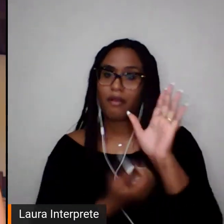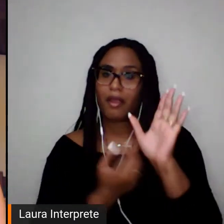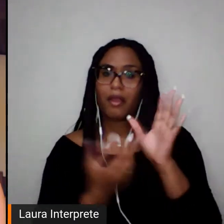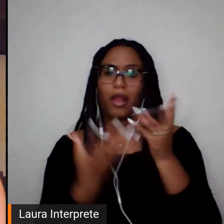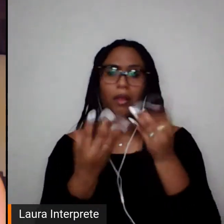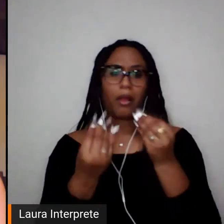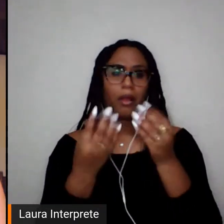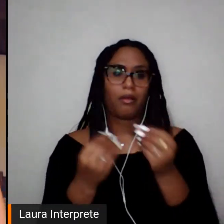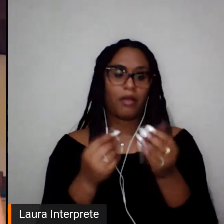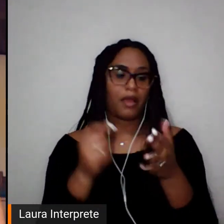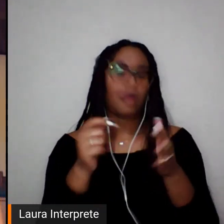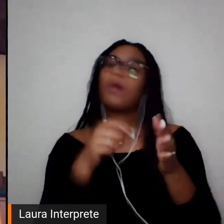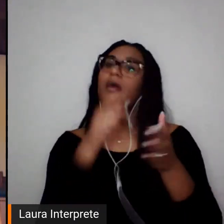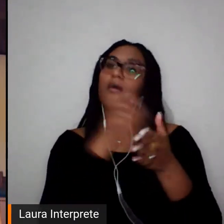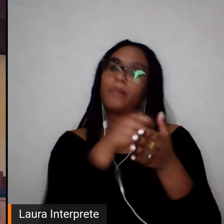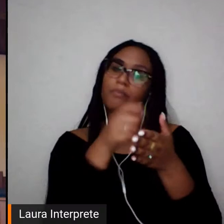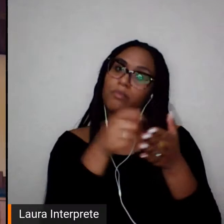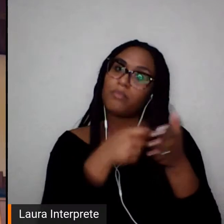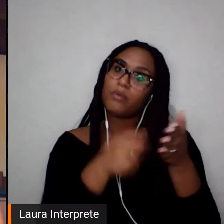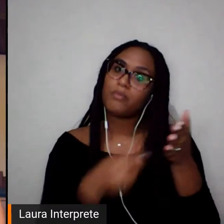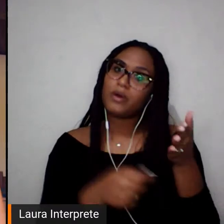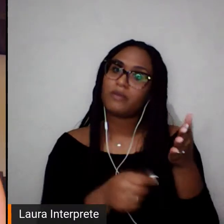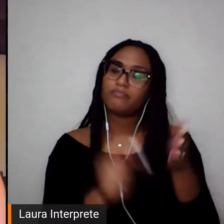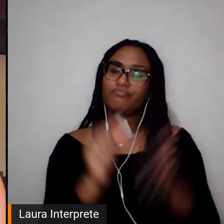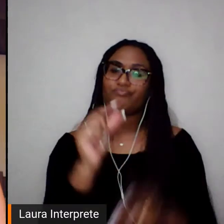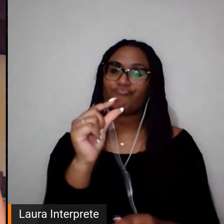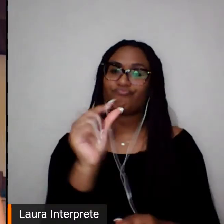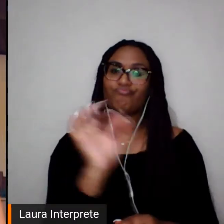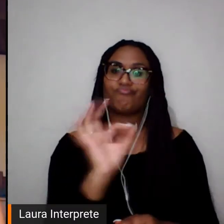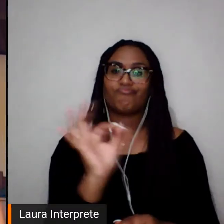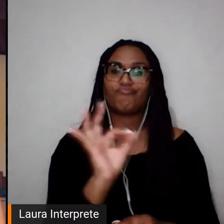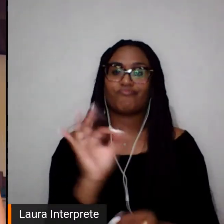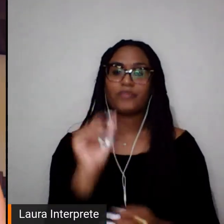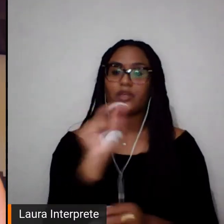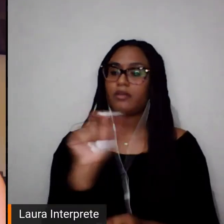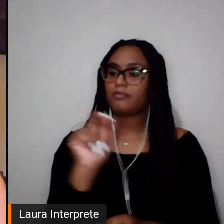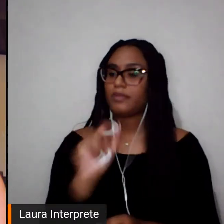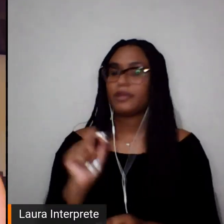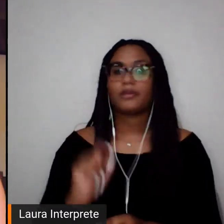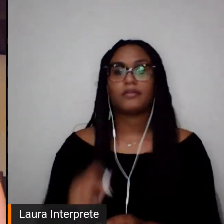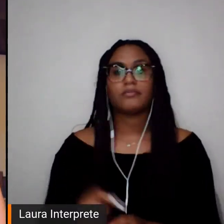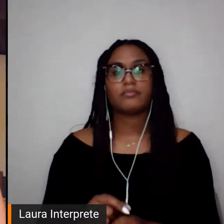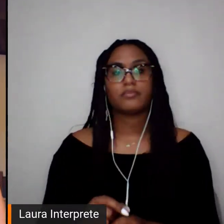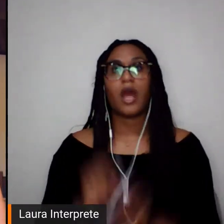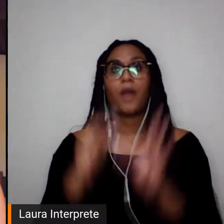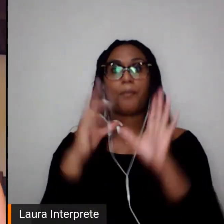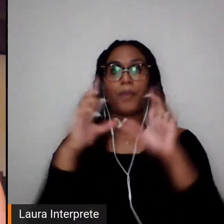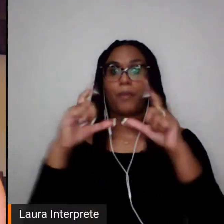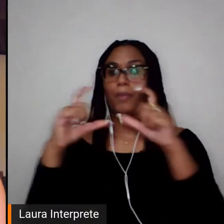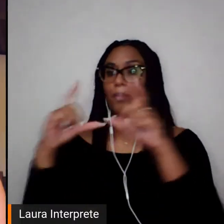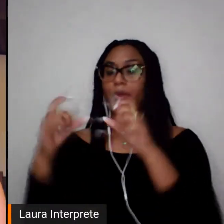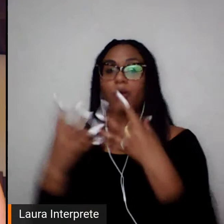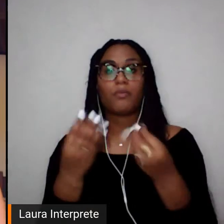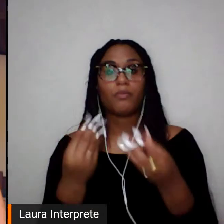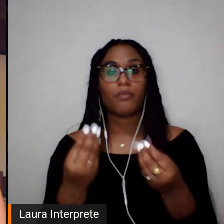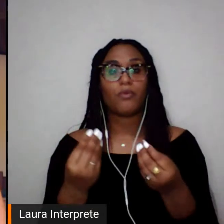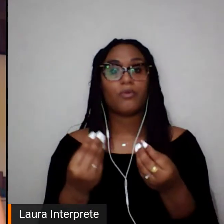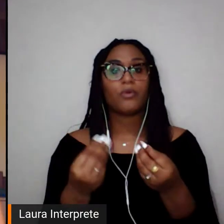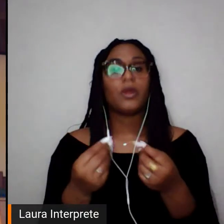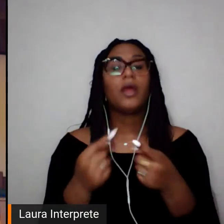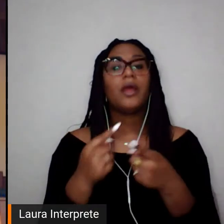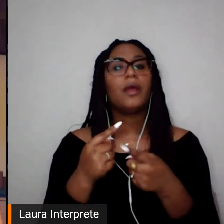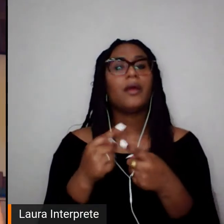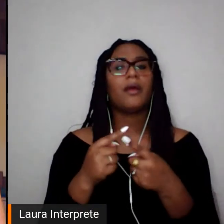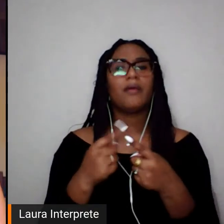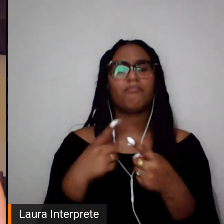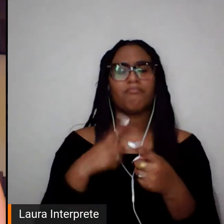Isso diz muito. Por que das fotos e por que do não texto? Porque o texto pode narrar muito mais do